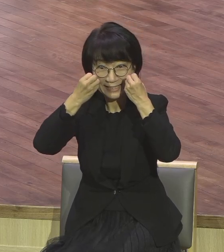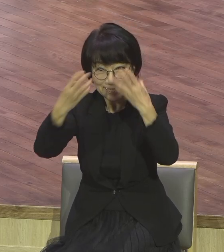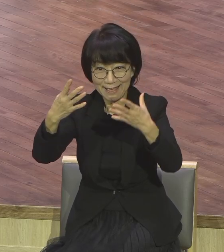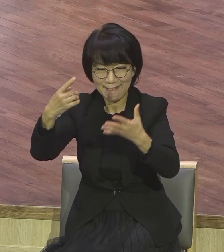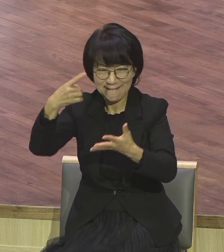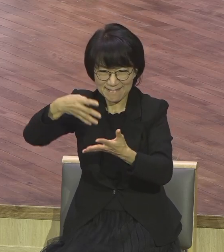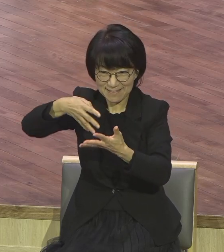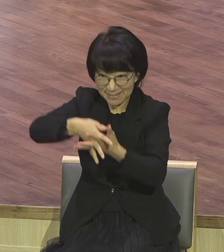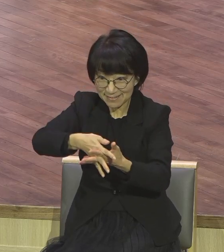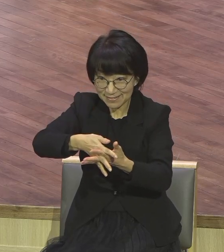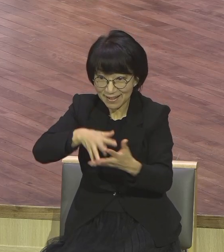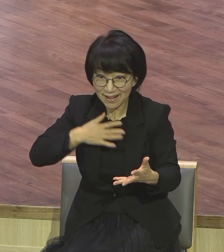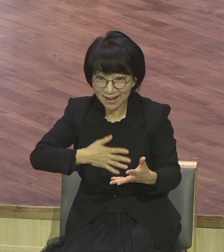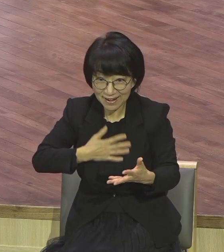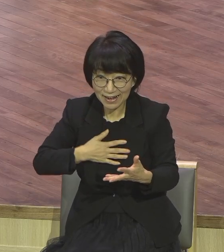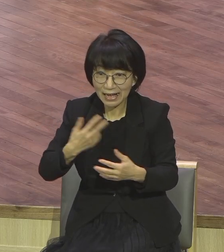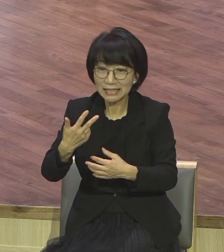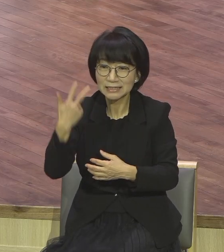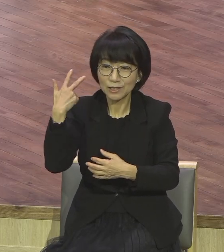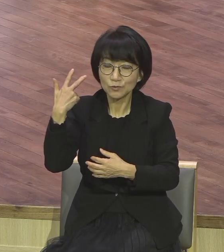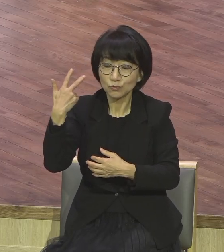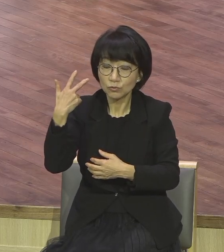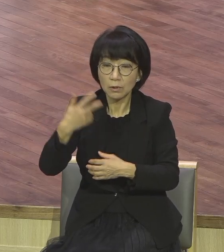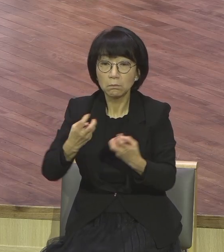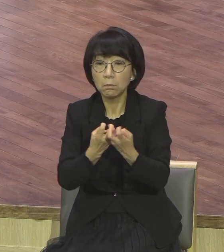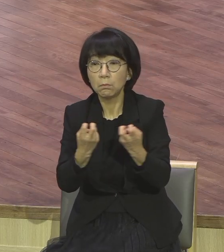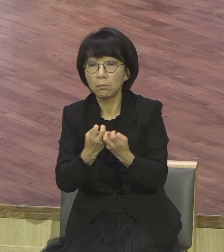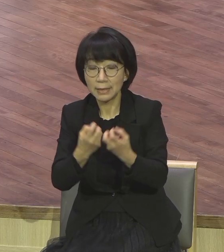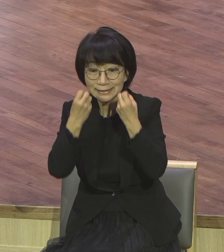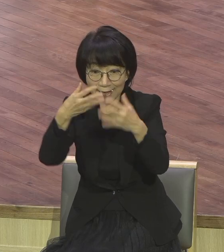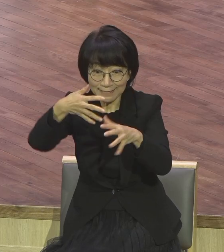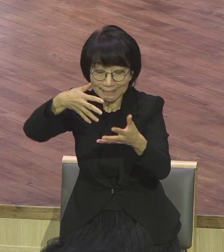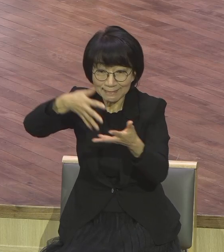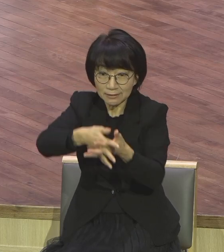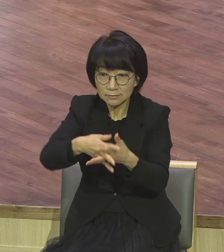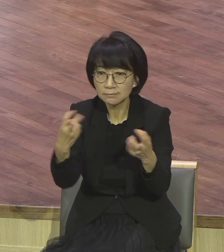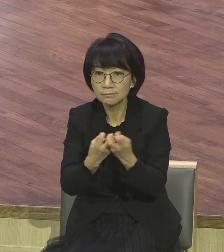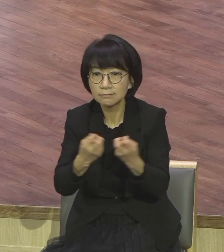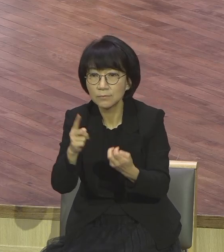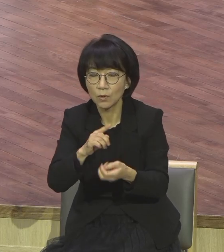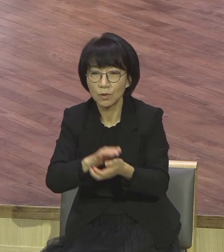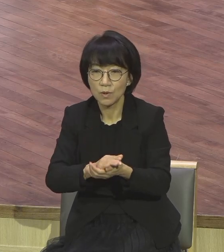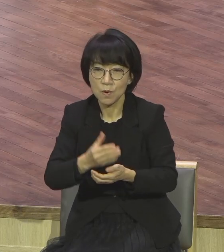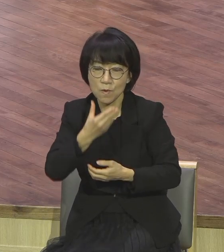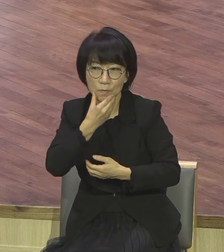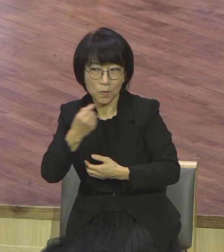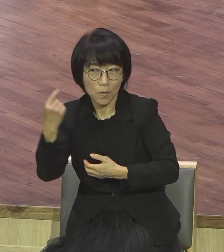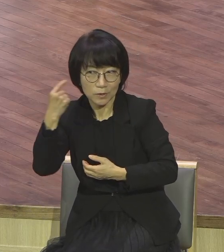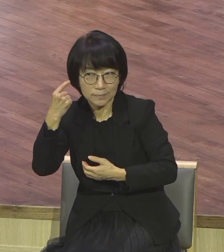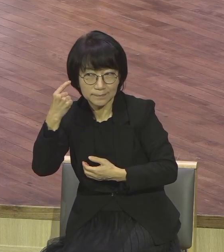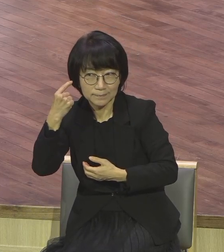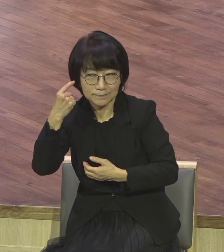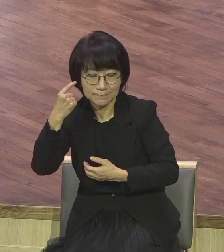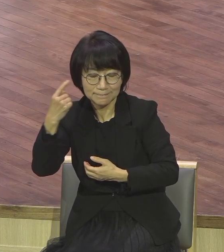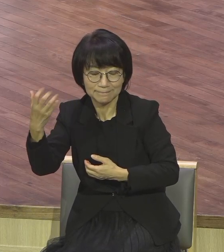보금적으로 접근하면 감사하게 돼 있어요. 범사의 감사라는 말은요. 모든 일이 어떻게 다 감사합니까?